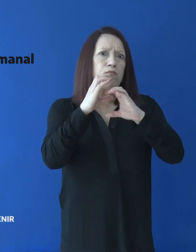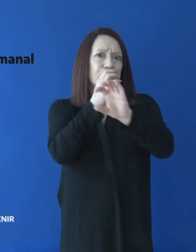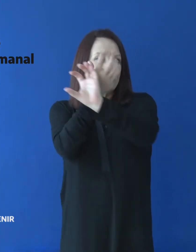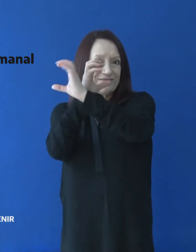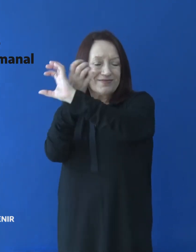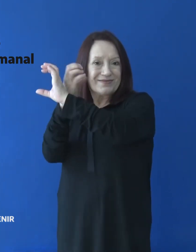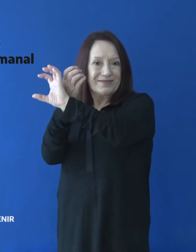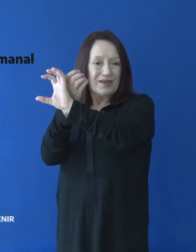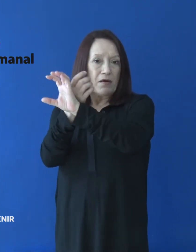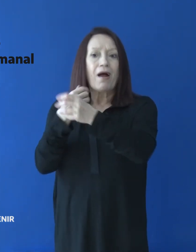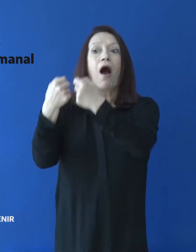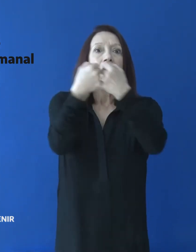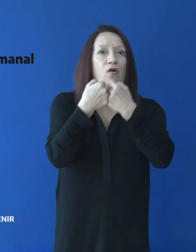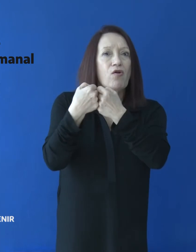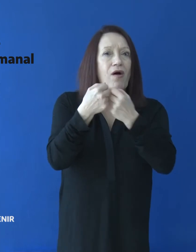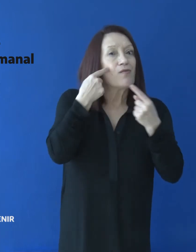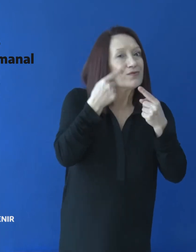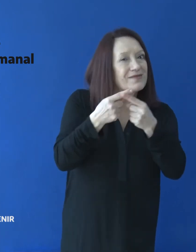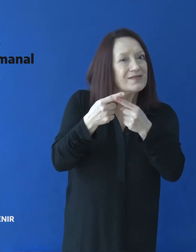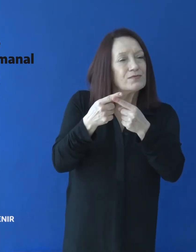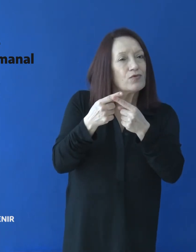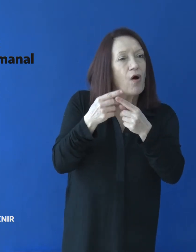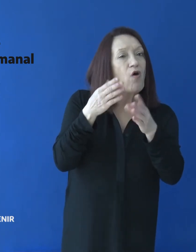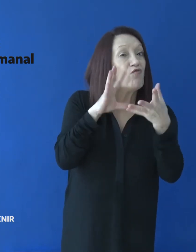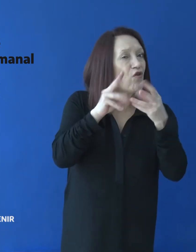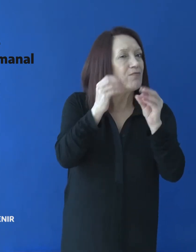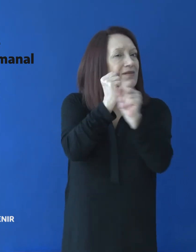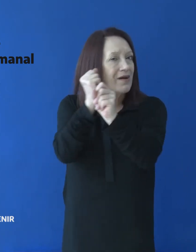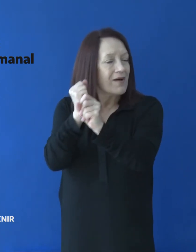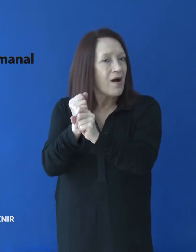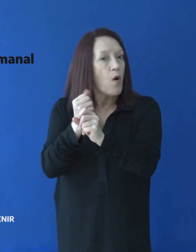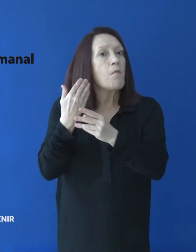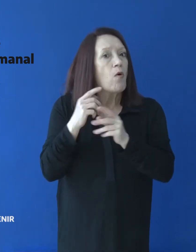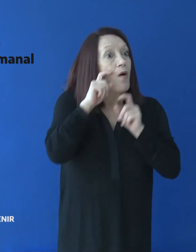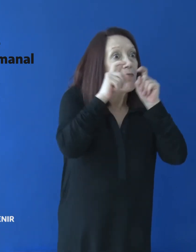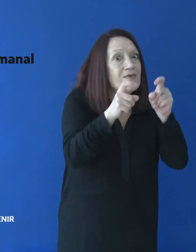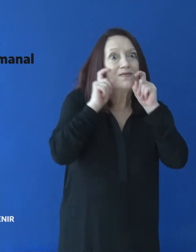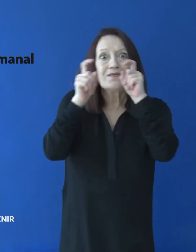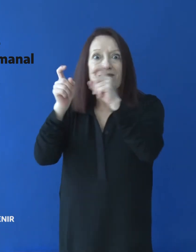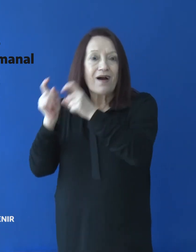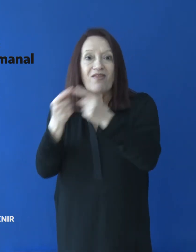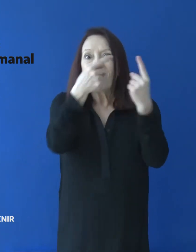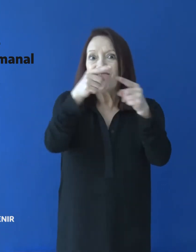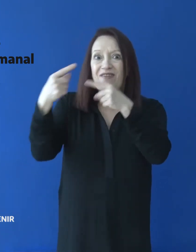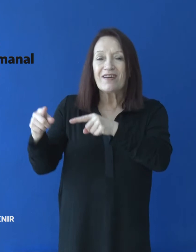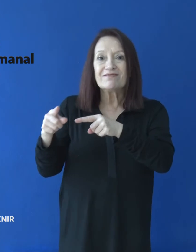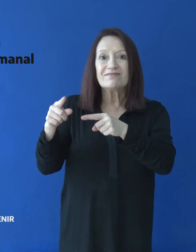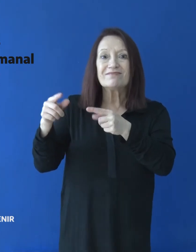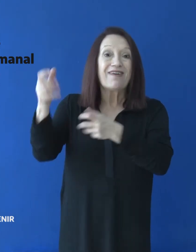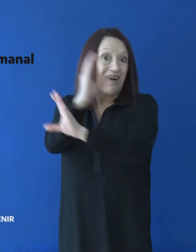encuentro virtual para acordar criterios para el desarrollo de visitas a los comercios en El Calafate y